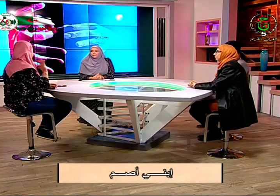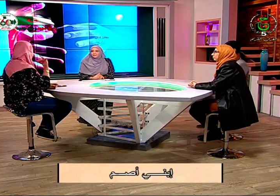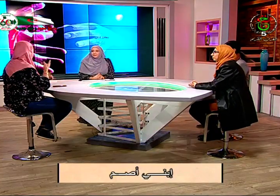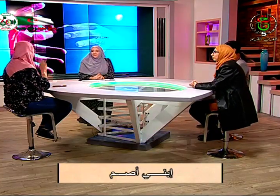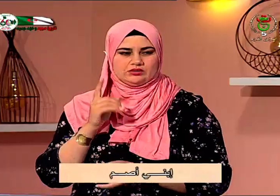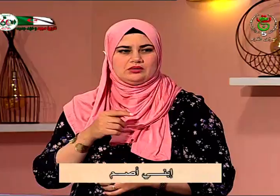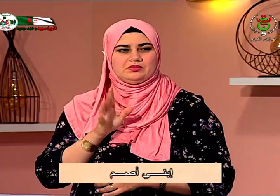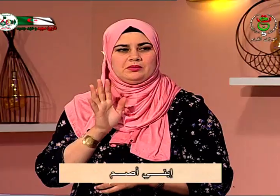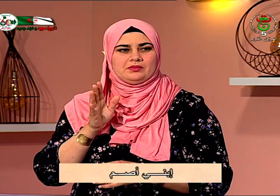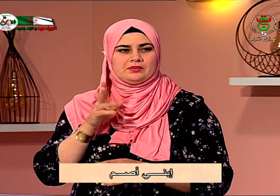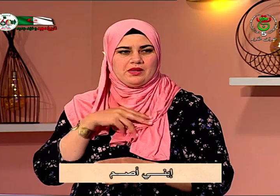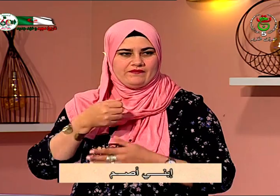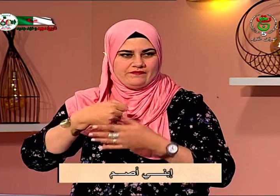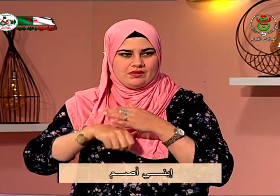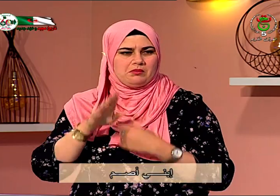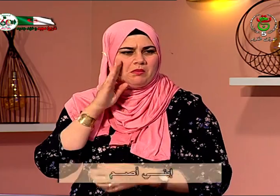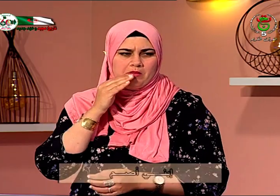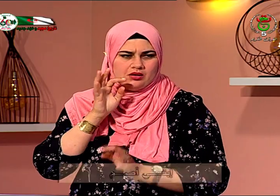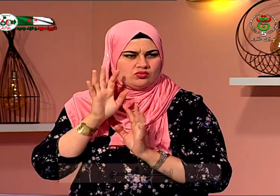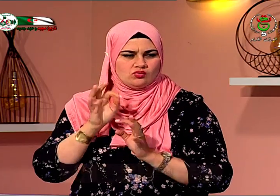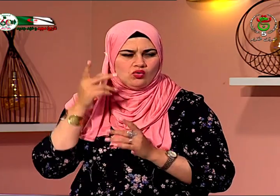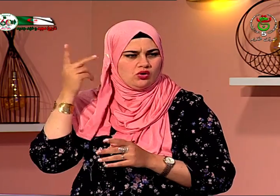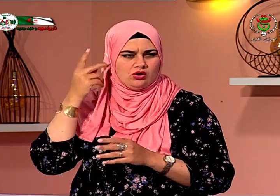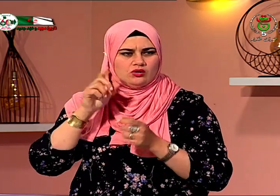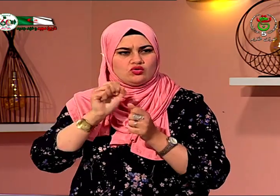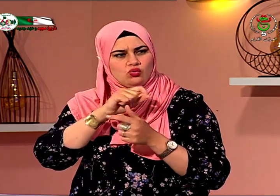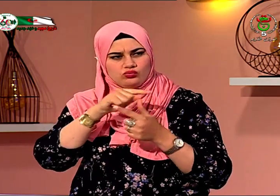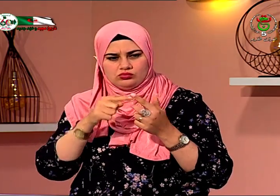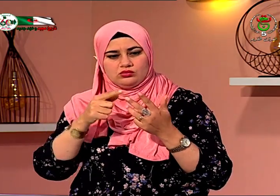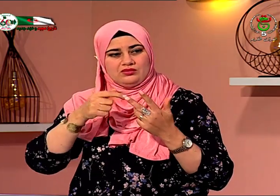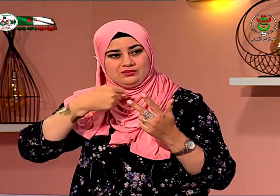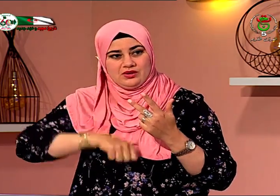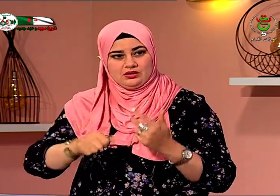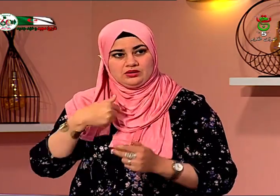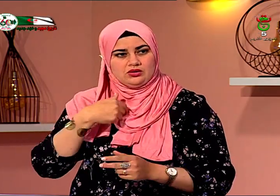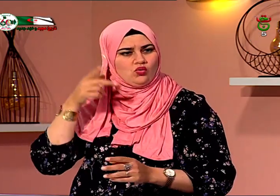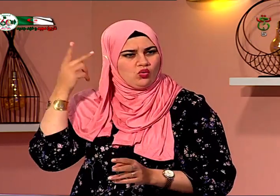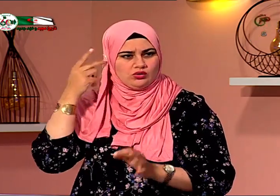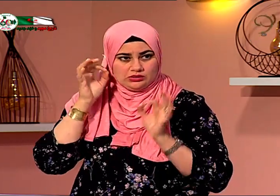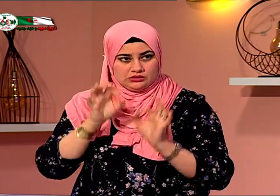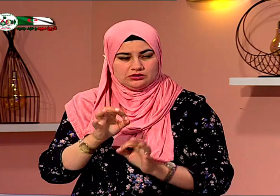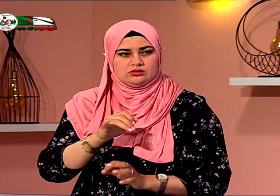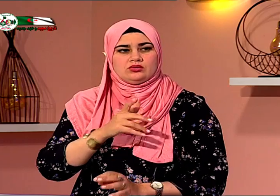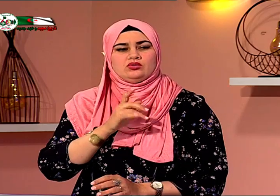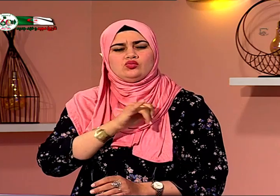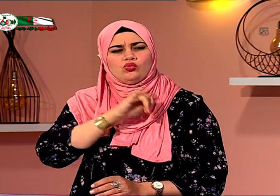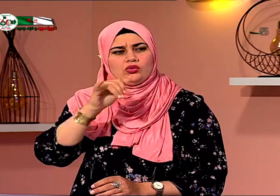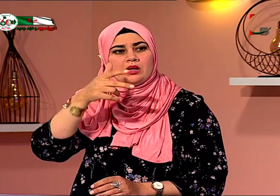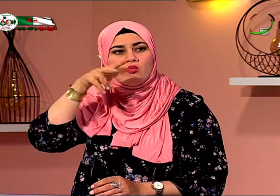حكايتي أنني عندما أولد كنت أسمع كنت أسمع ولم يكن